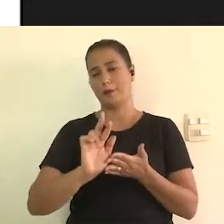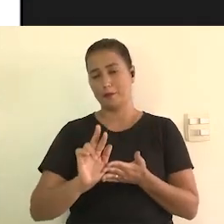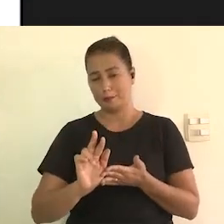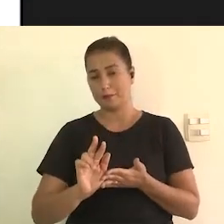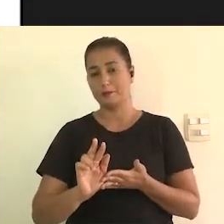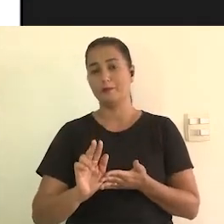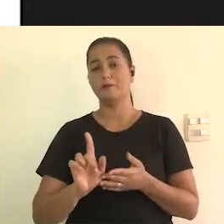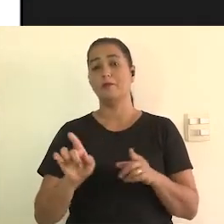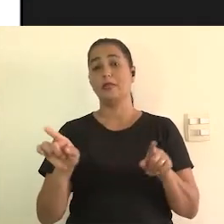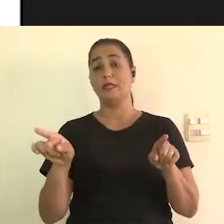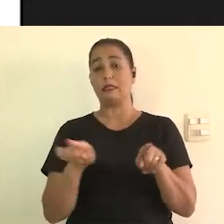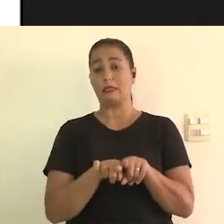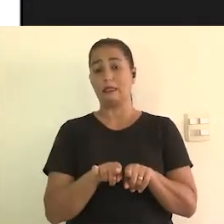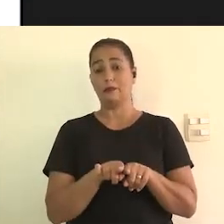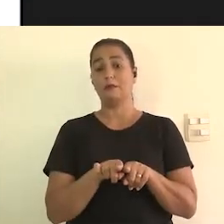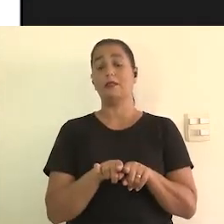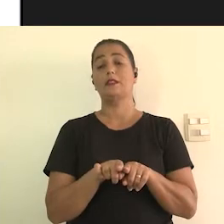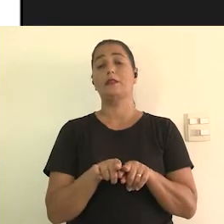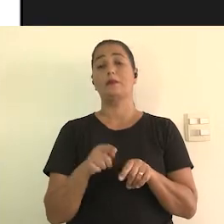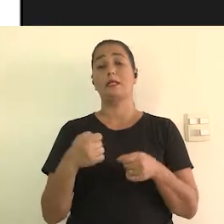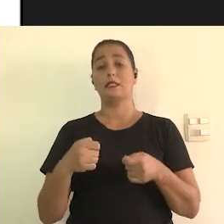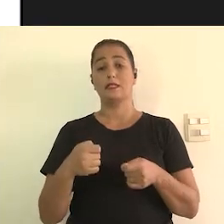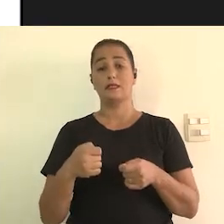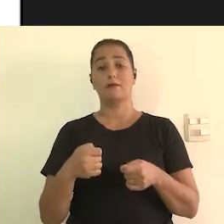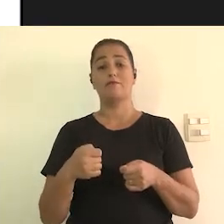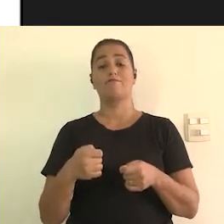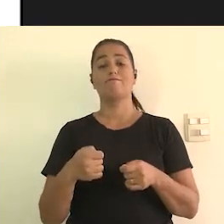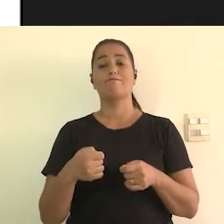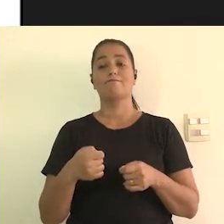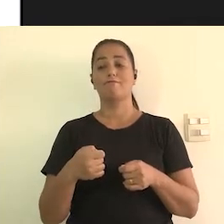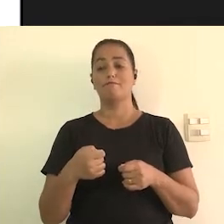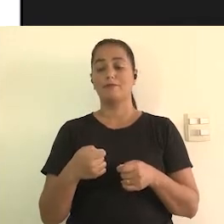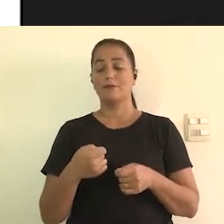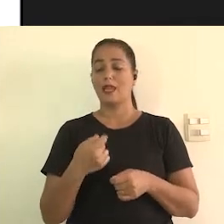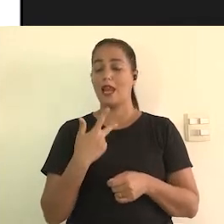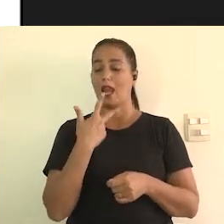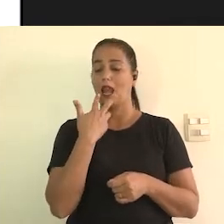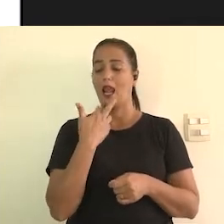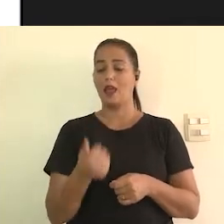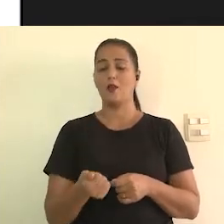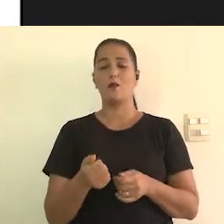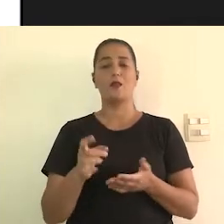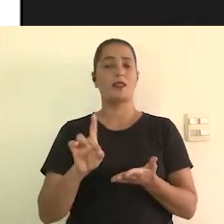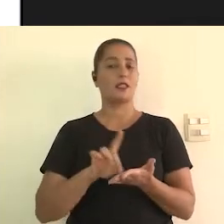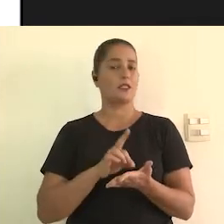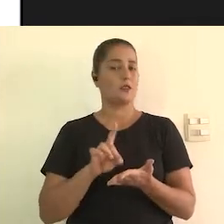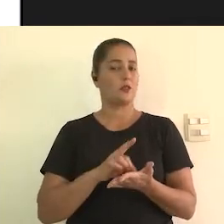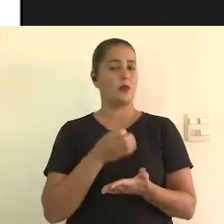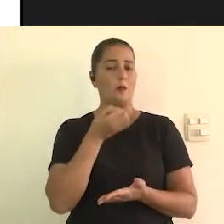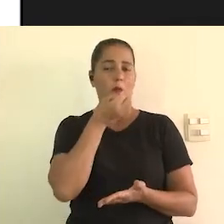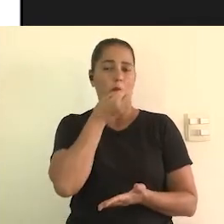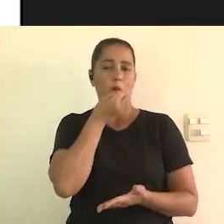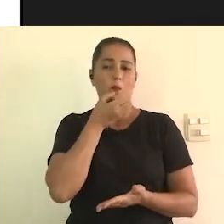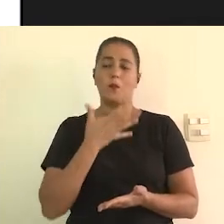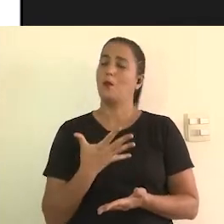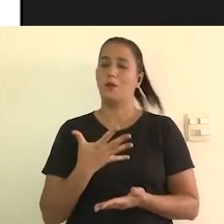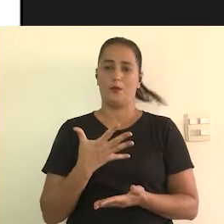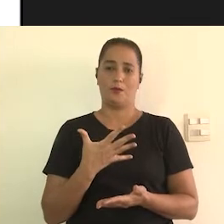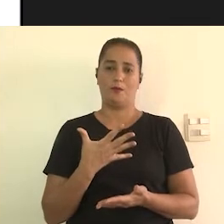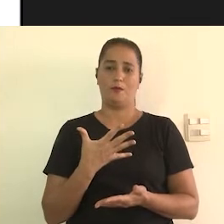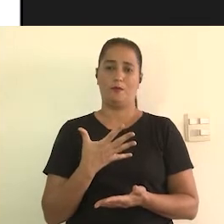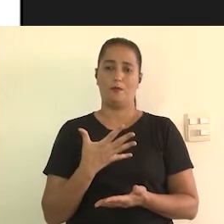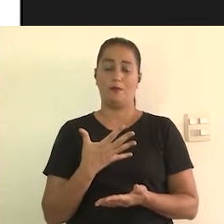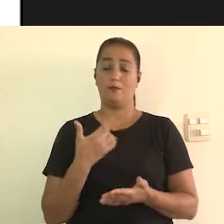concerto, galerias, enfim. E, além disso, também tem que ter um domínio da